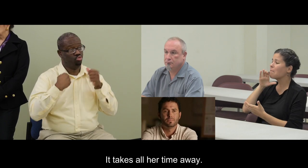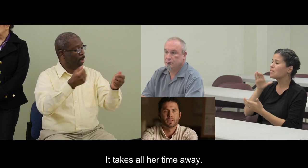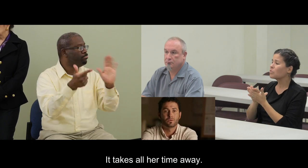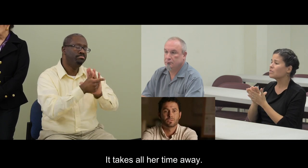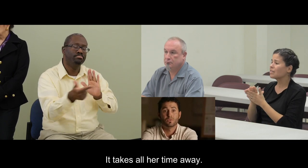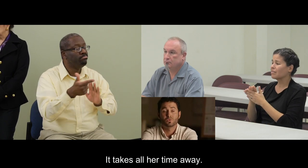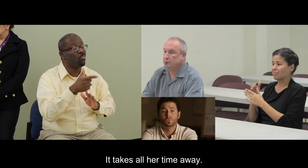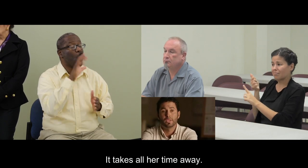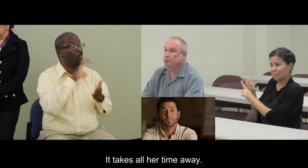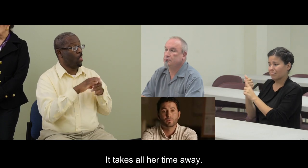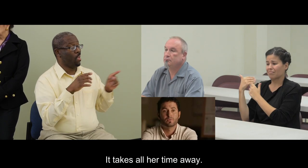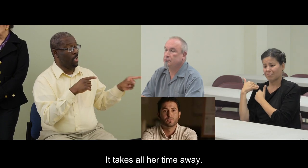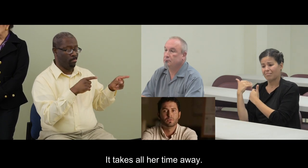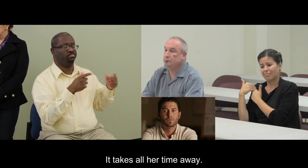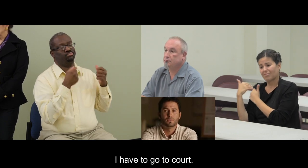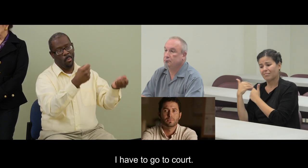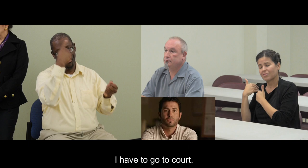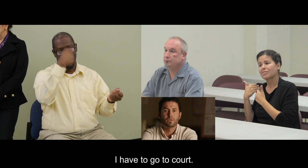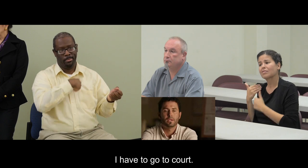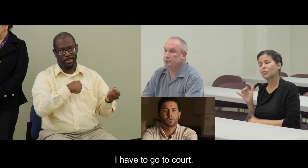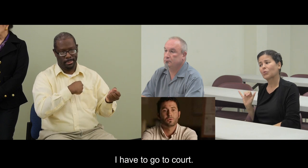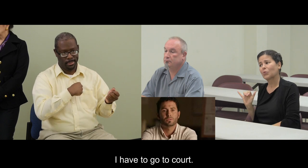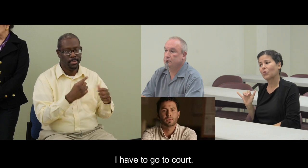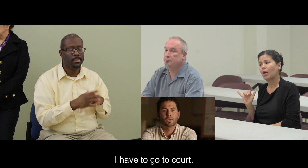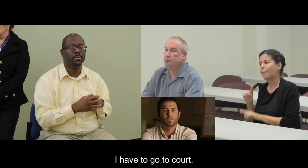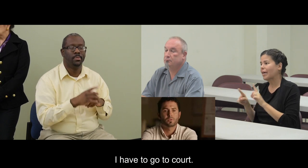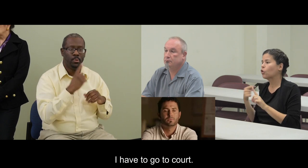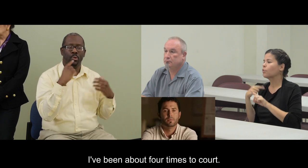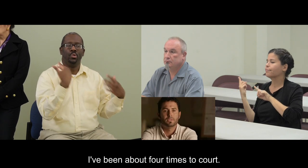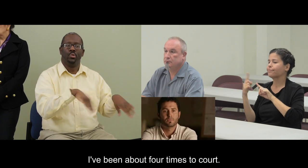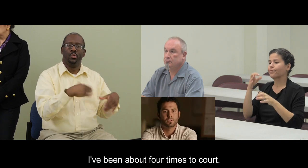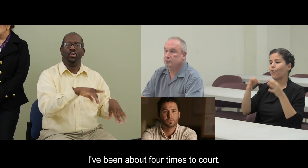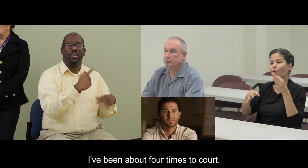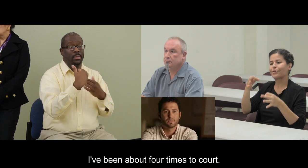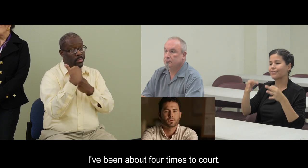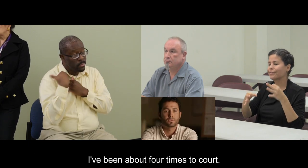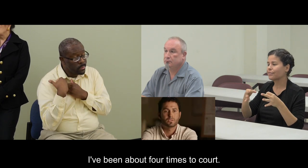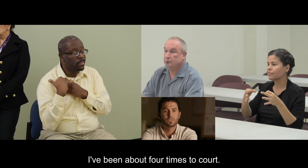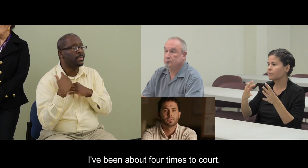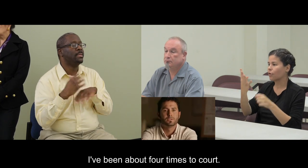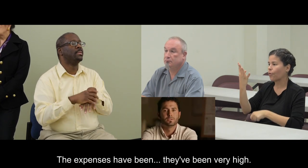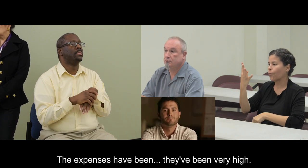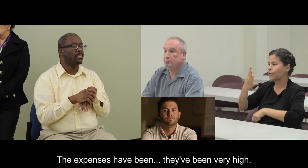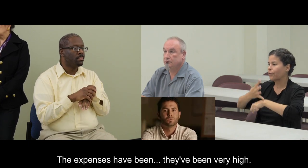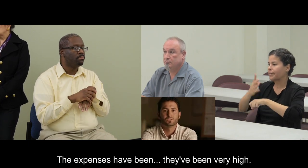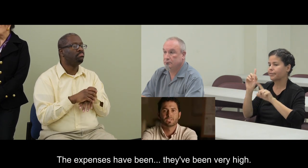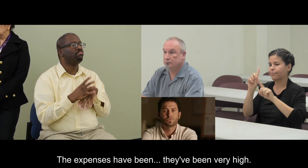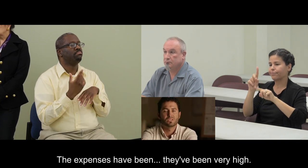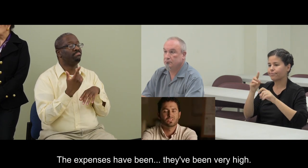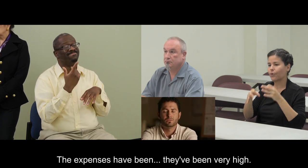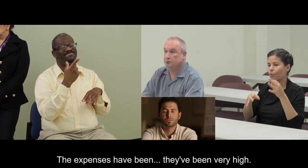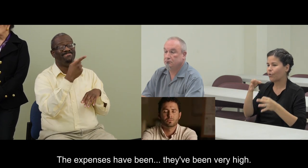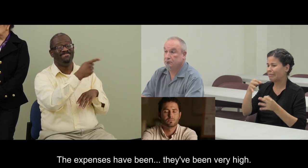Le corté todo su tiempo, tengo que ir a corte, he ido aproximadamente cuatro veces a corte. Los gastos han sido